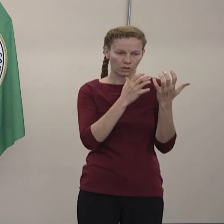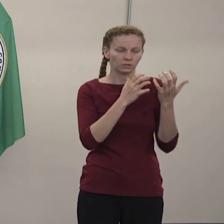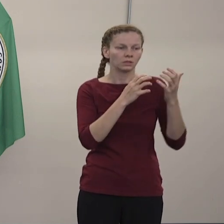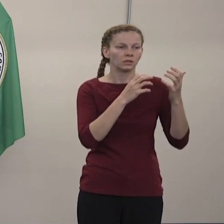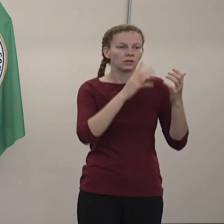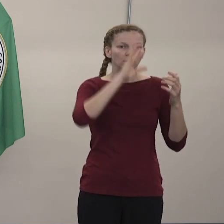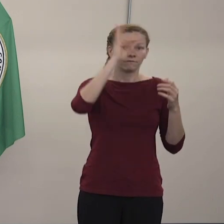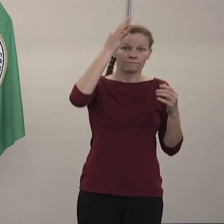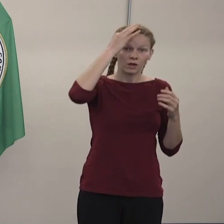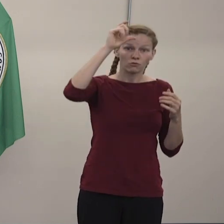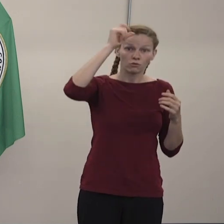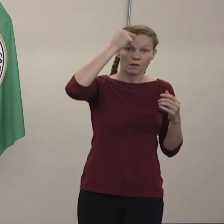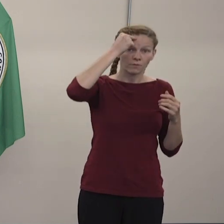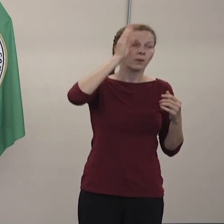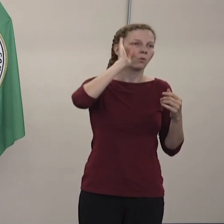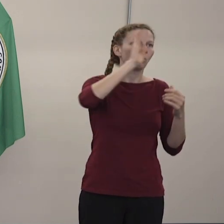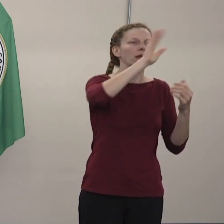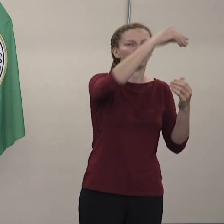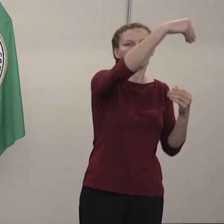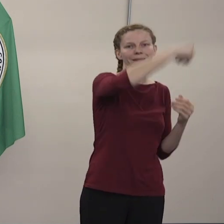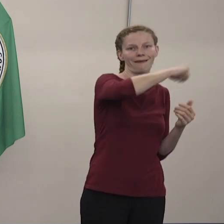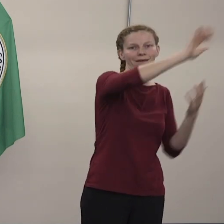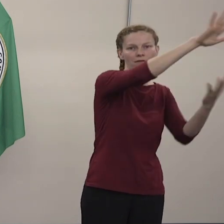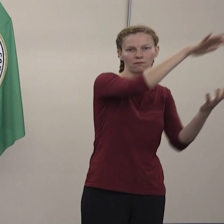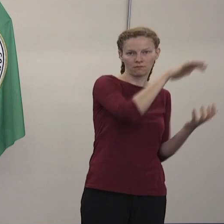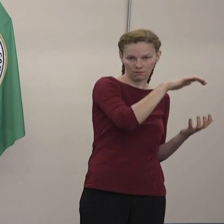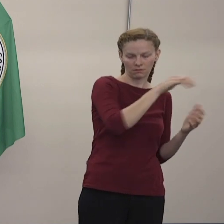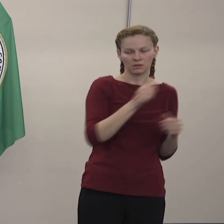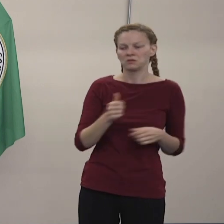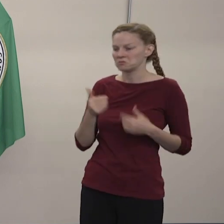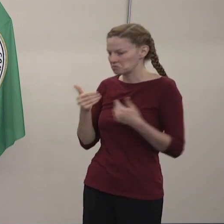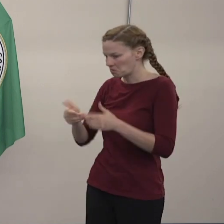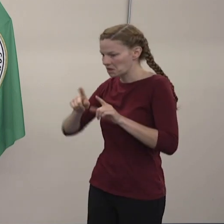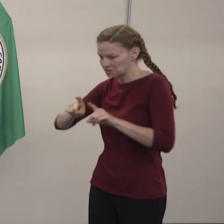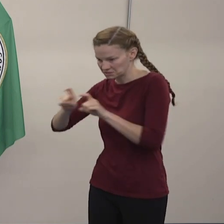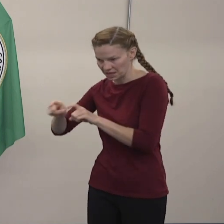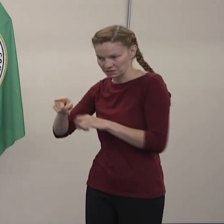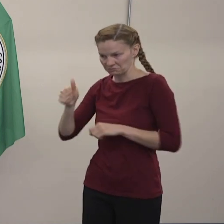devuelva el dinero a un nivel estatal, un programa estatal.